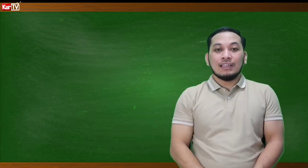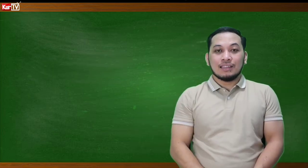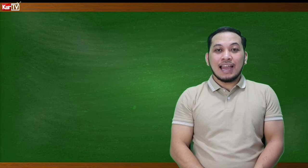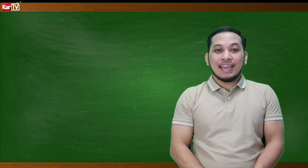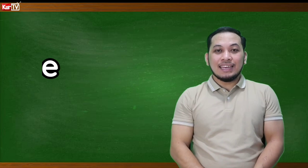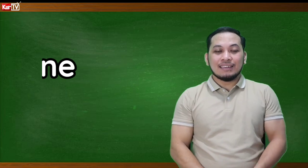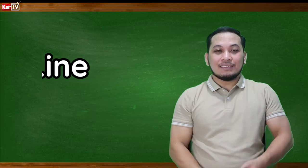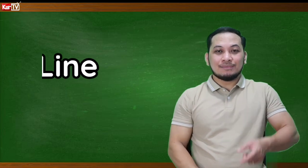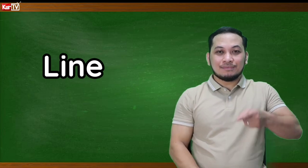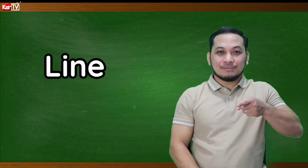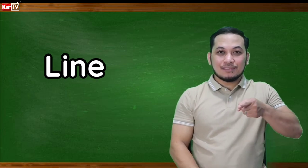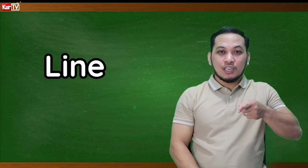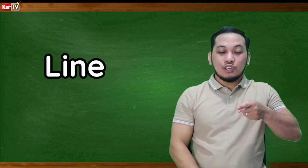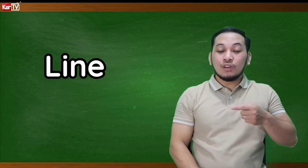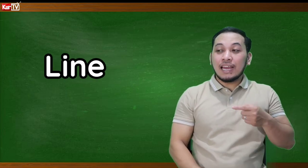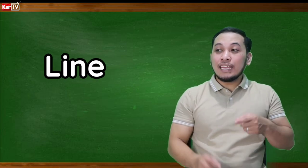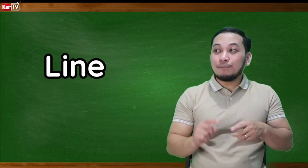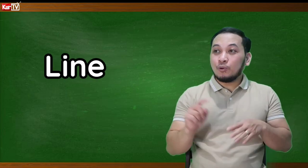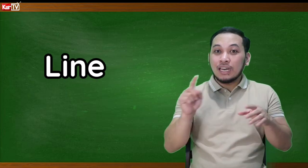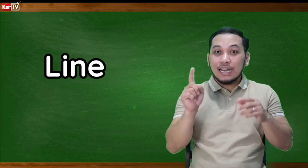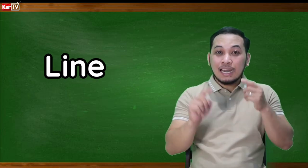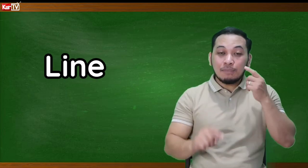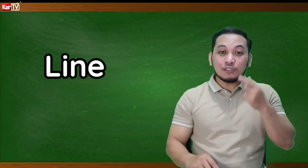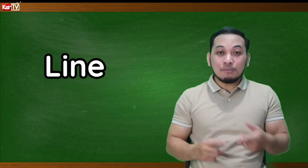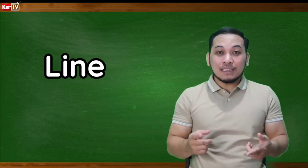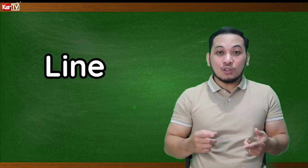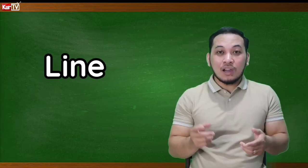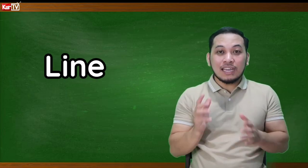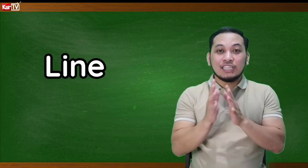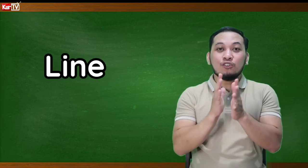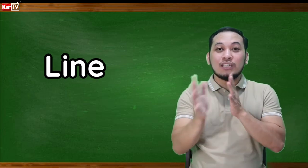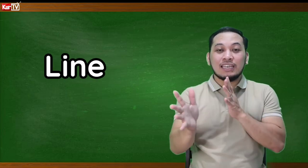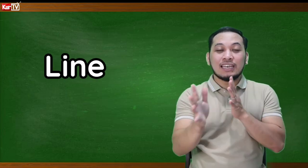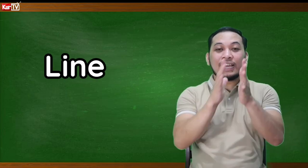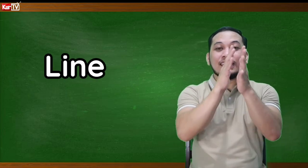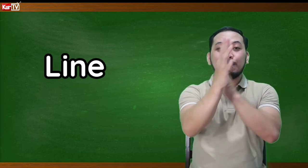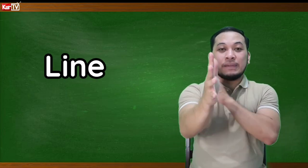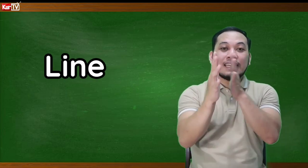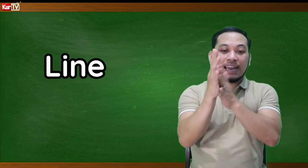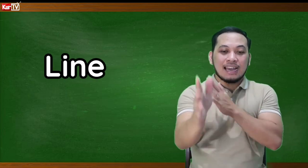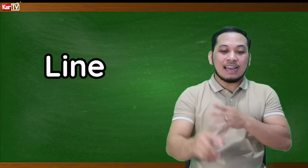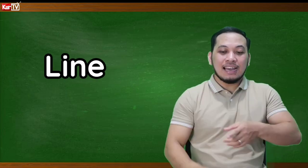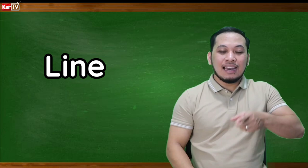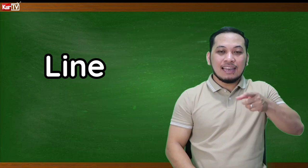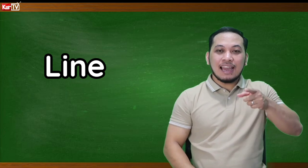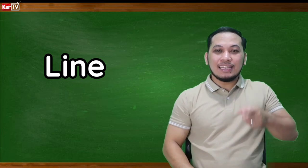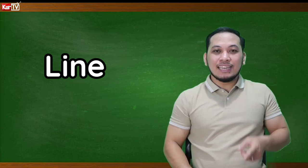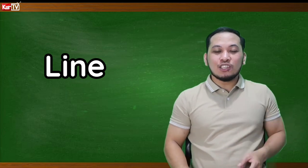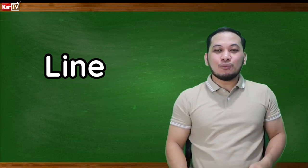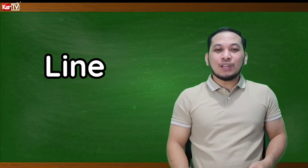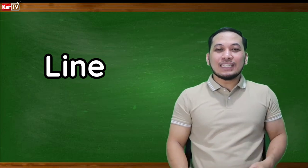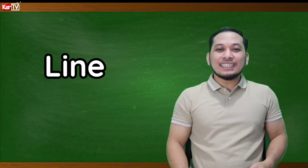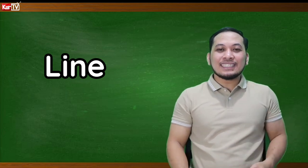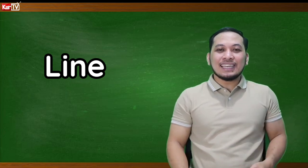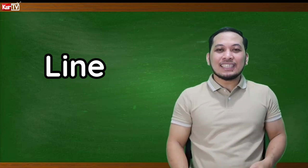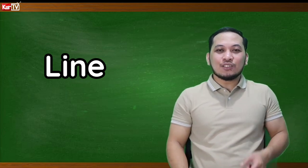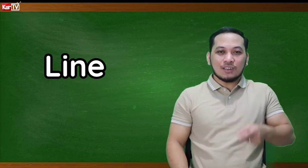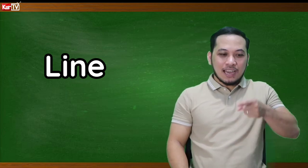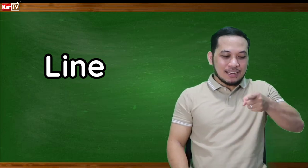Line. Yung line po na about mat to. Hindi yung line na pila. Line. Ganito po natin, Mrs. Senyas, yung line.